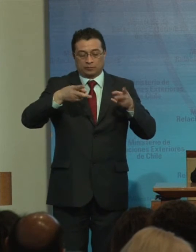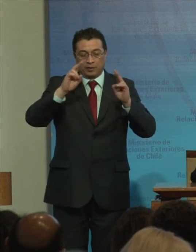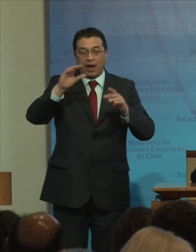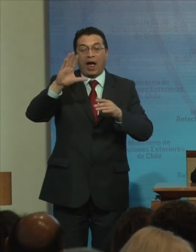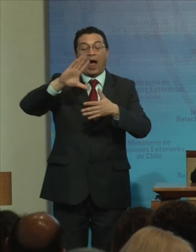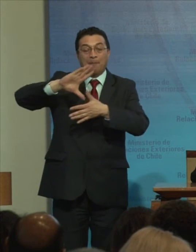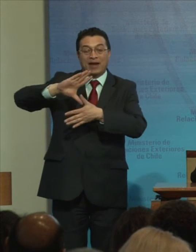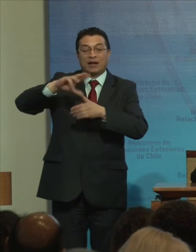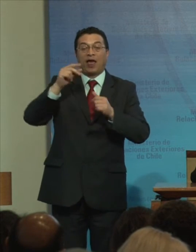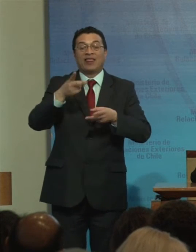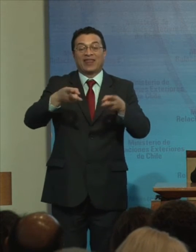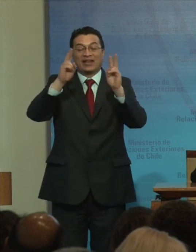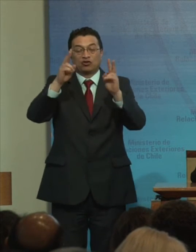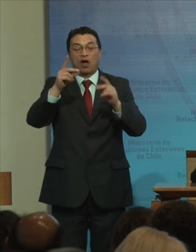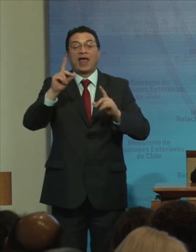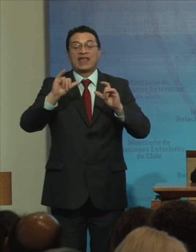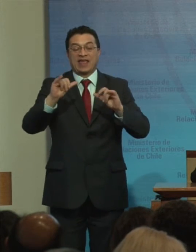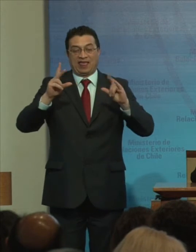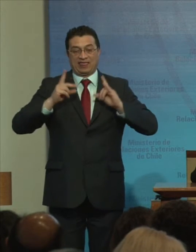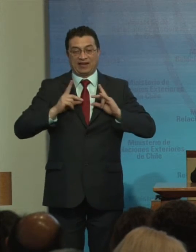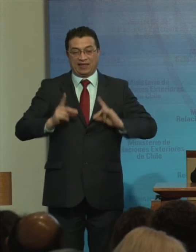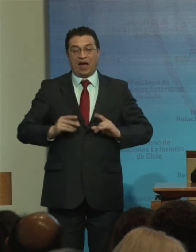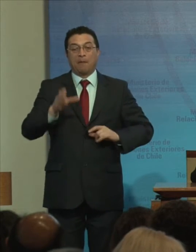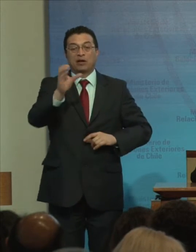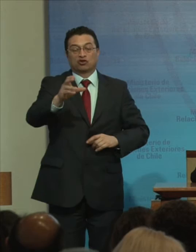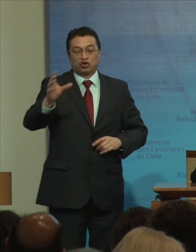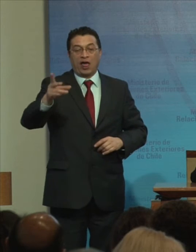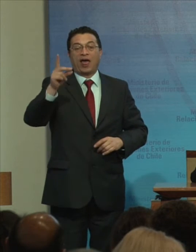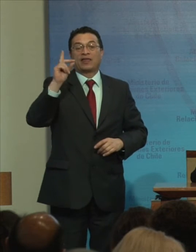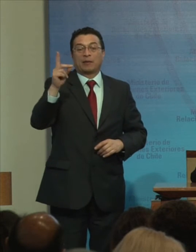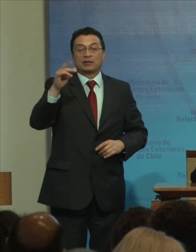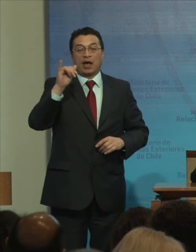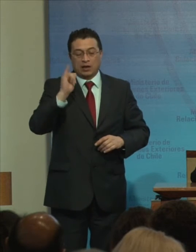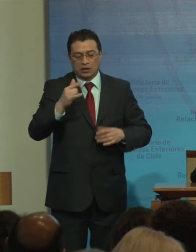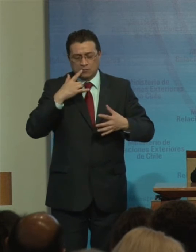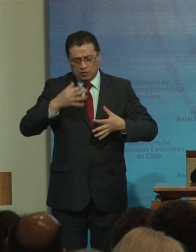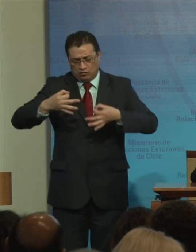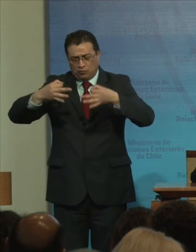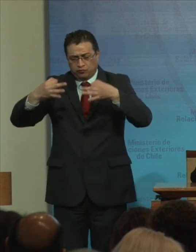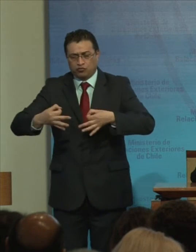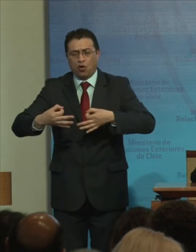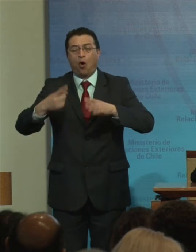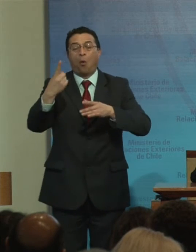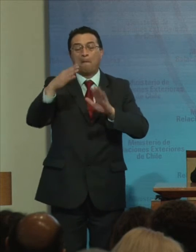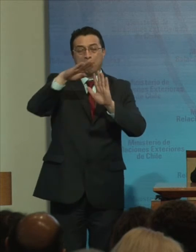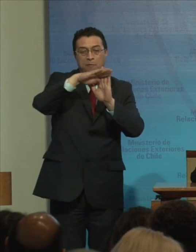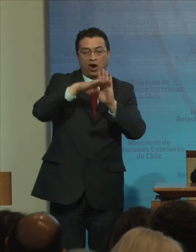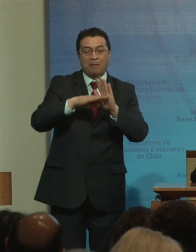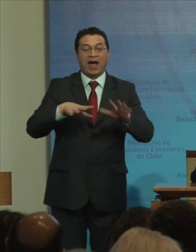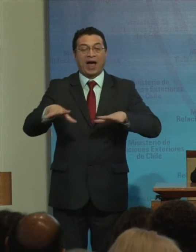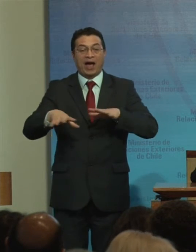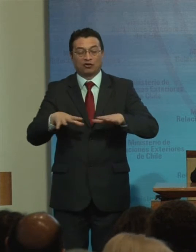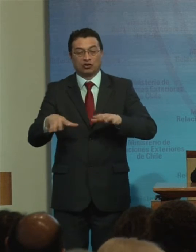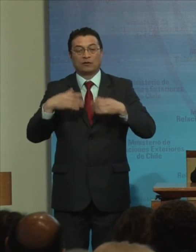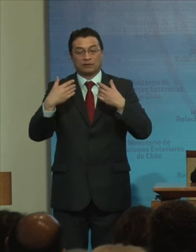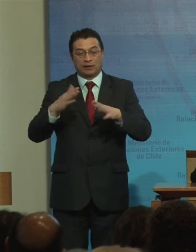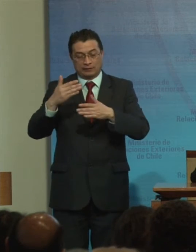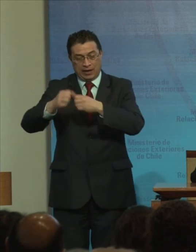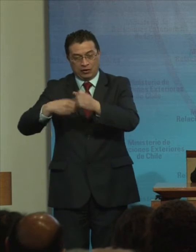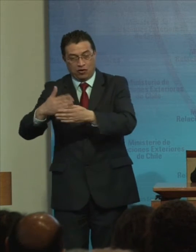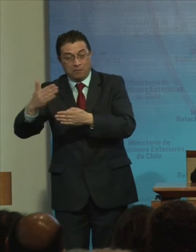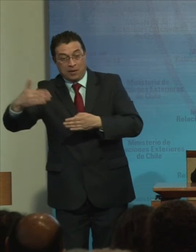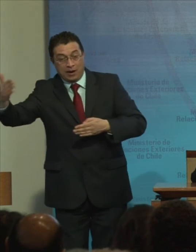Y la dignidad De la persona Con discapacidad Y consolidación Del programa De acción Para el diseño De las